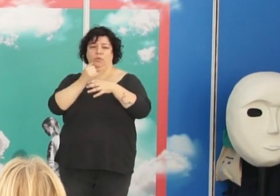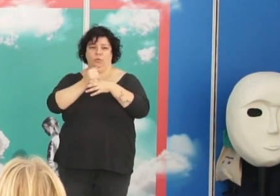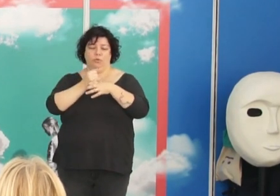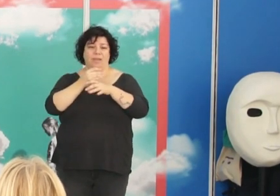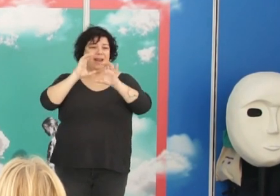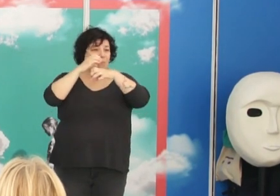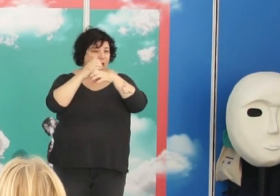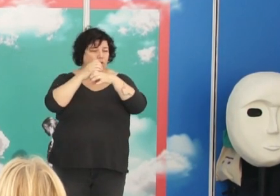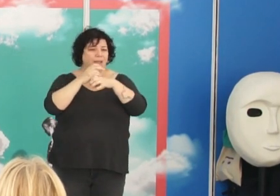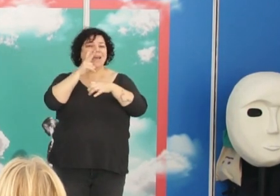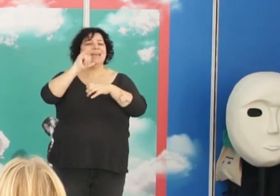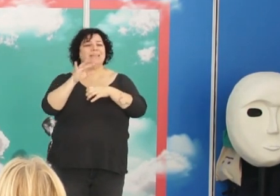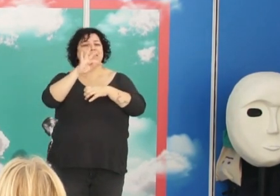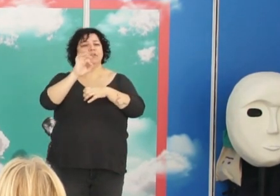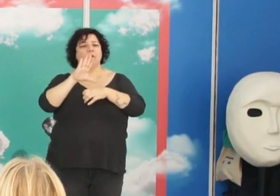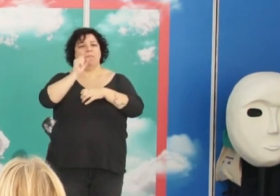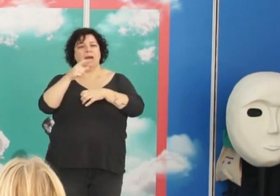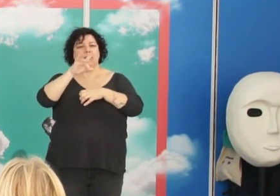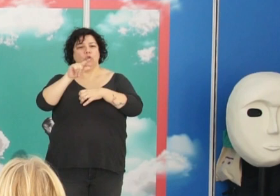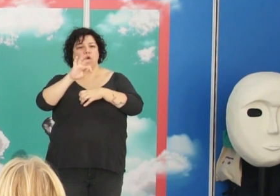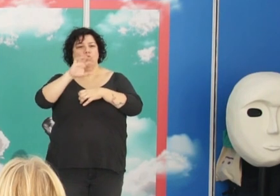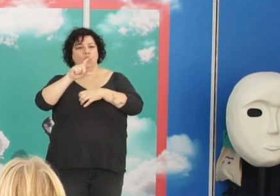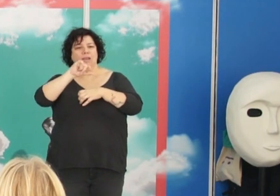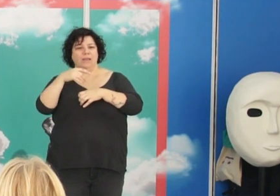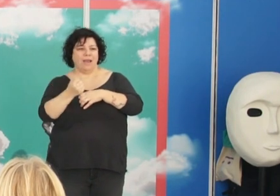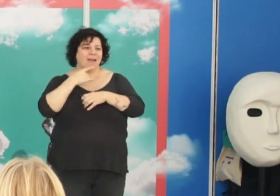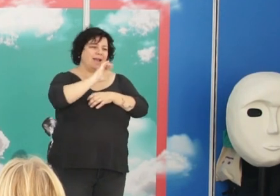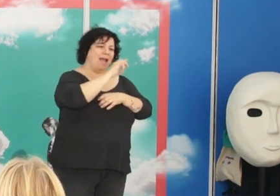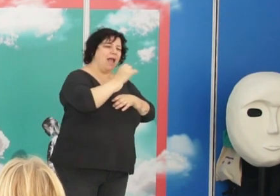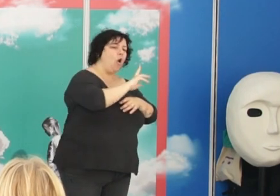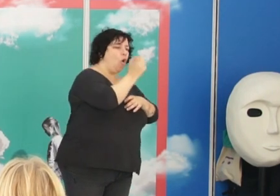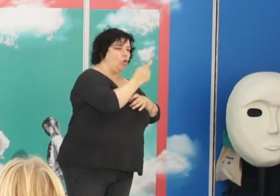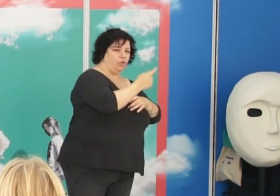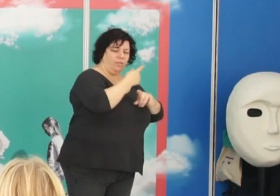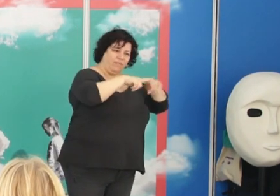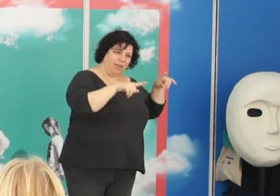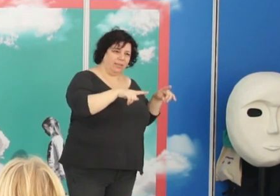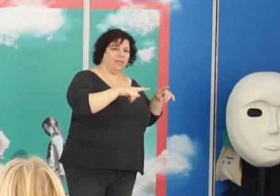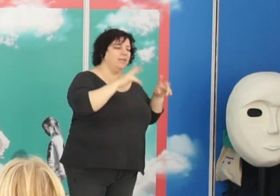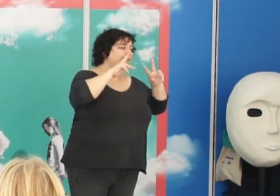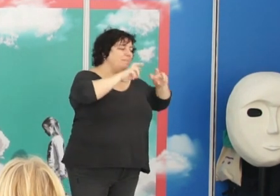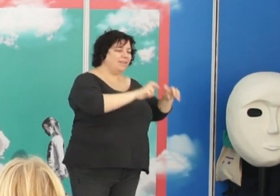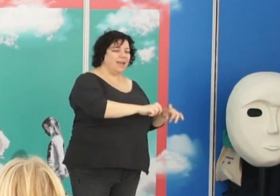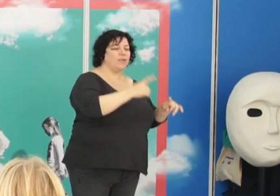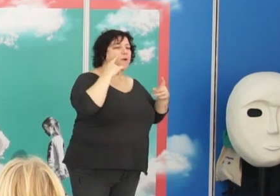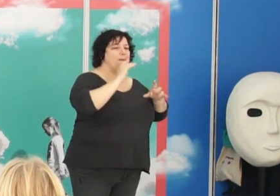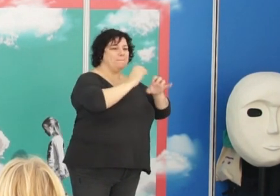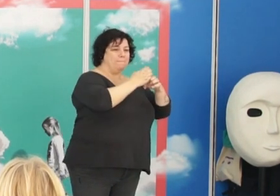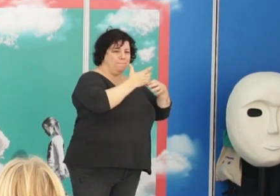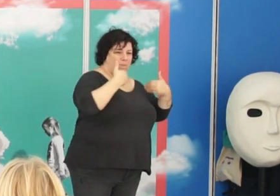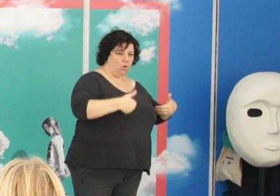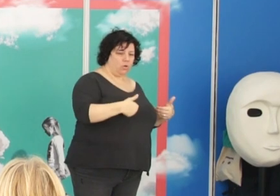o sea, al Laboratorio de Histopatología. Cajal dirigía otro laboratorio que era el Laboratorio de Investigaciones Biológicas.